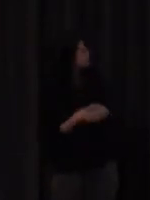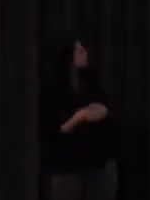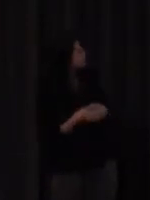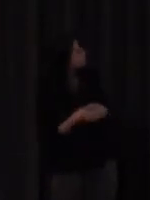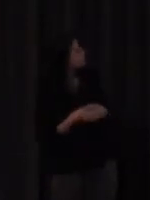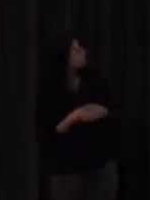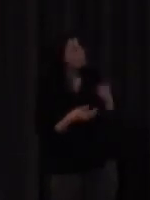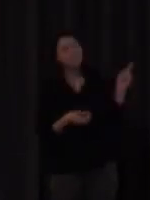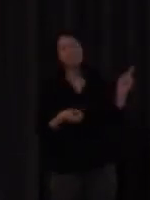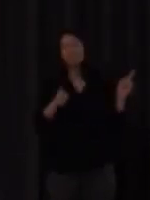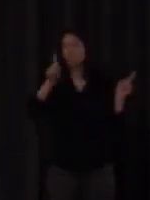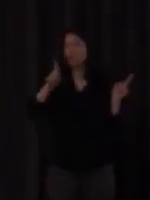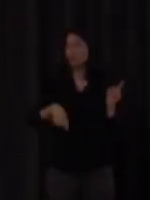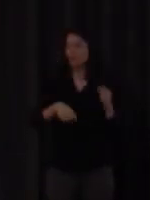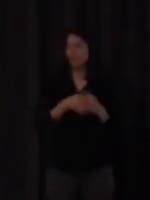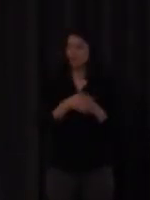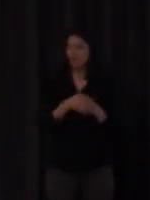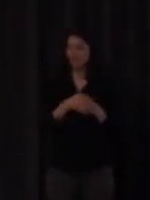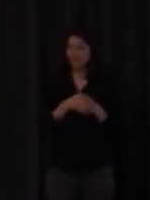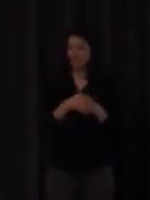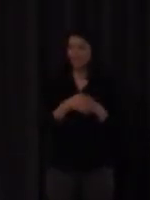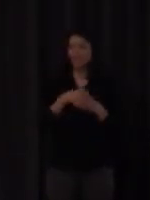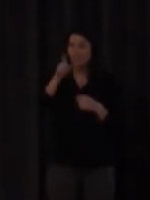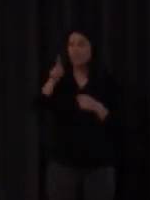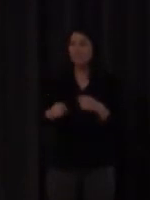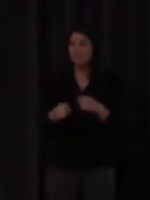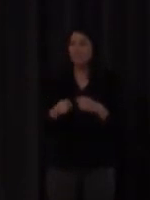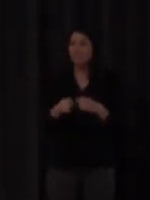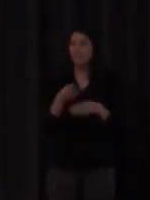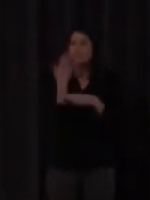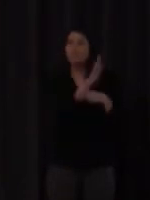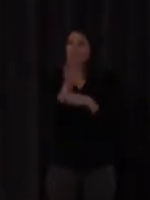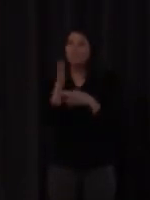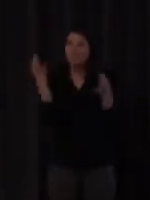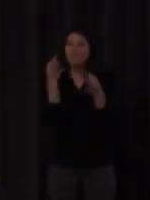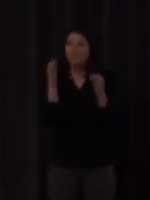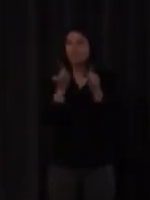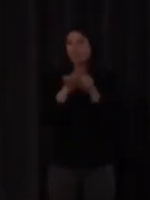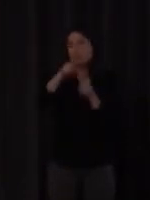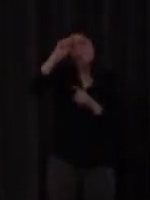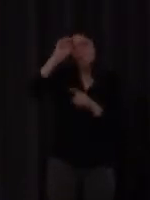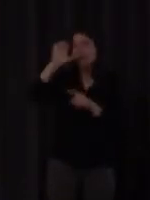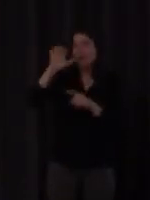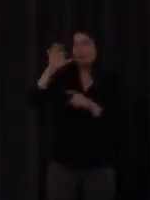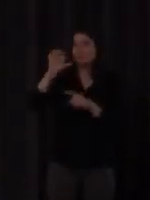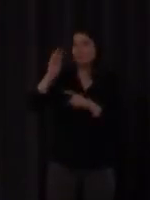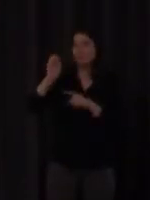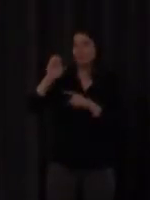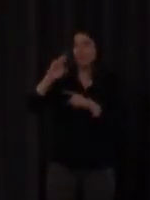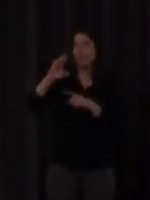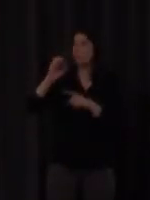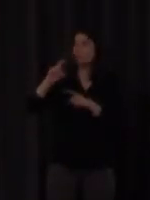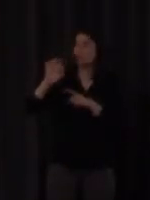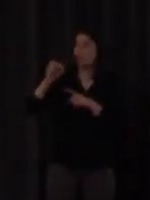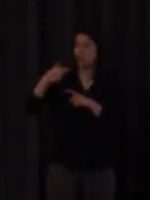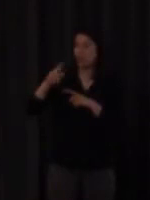ahí también llegaron las imágenes los haces de sonido los espectrogramas sabemos de lo que hablamos cuando nos vamos a hacer